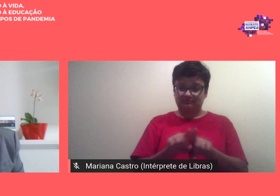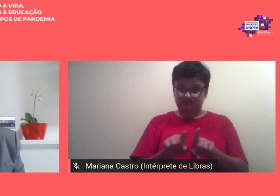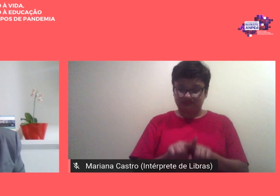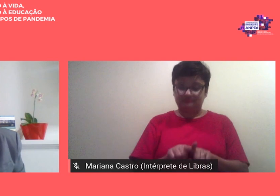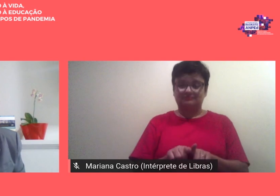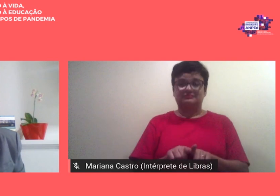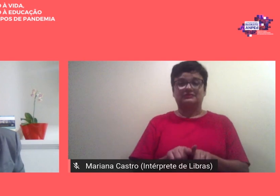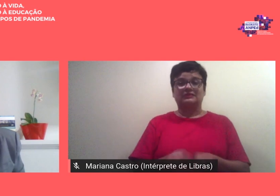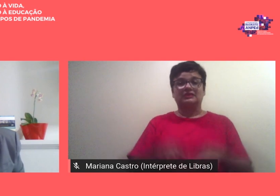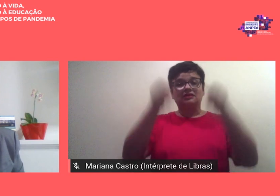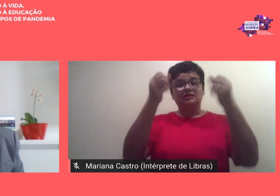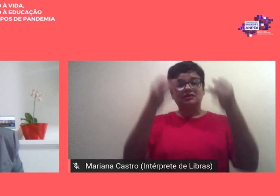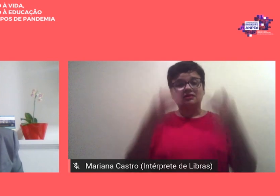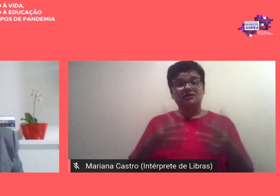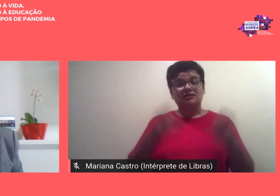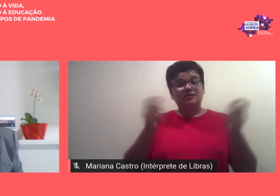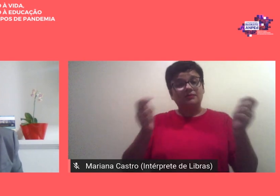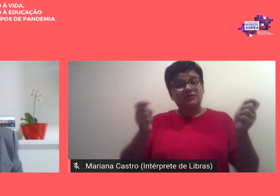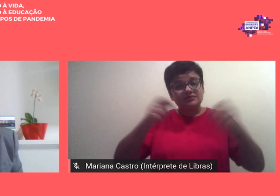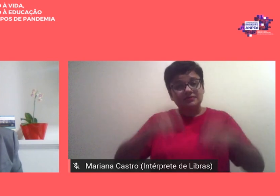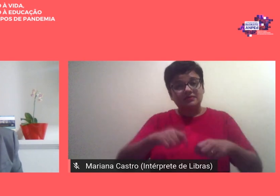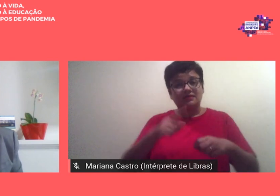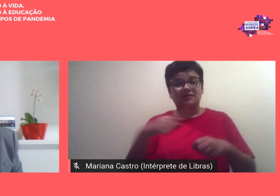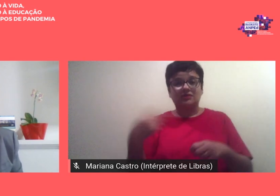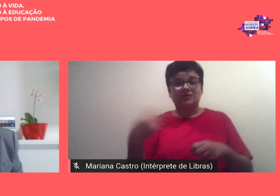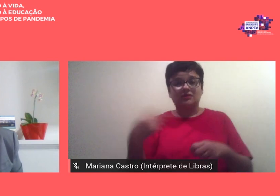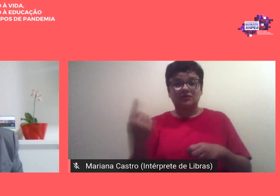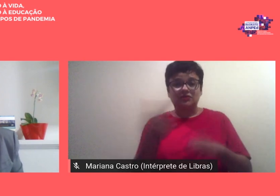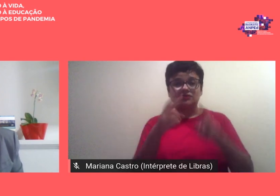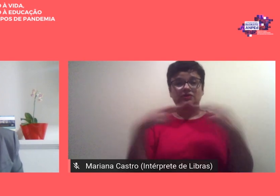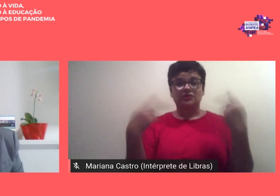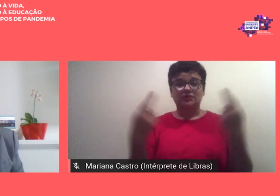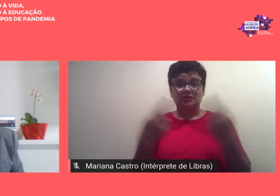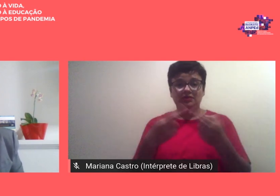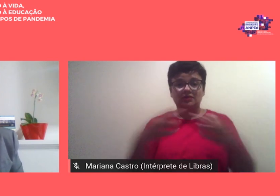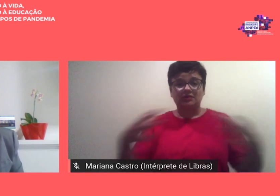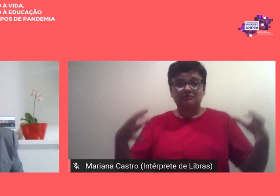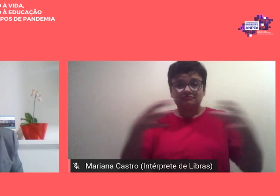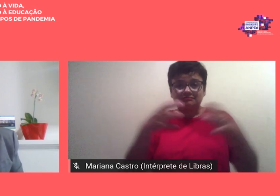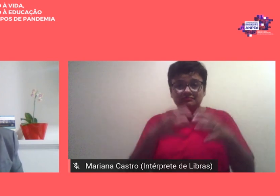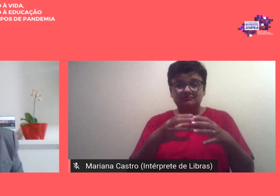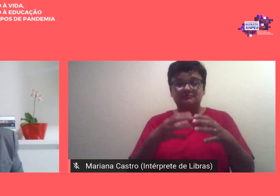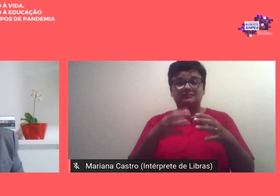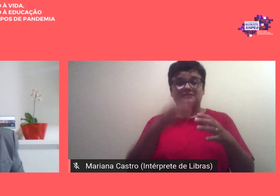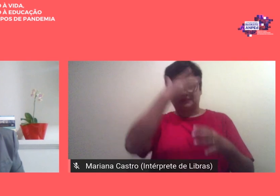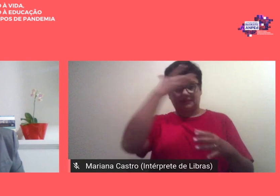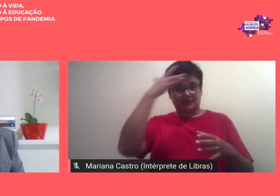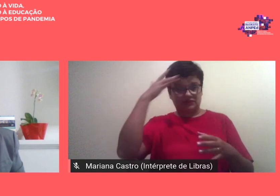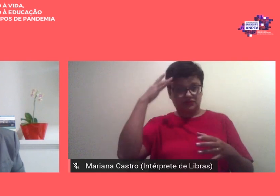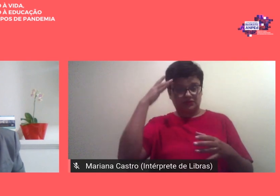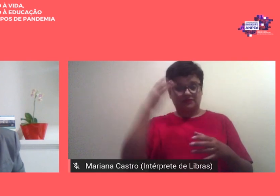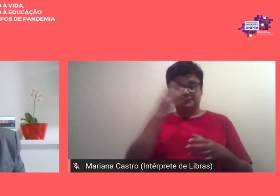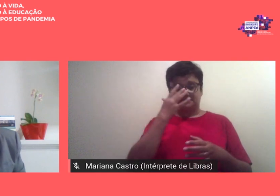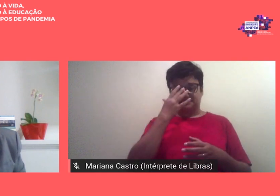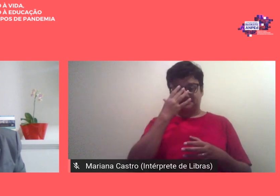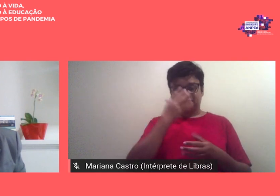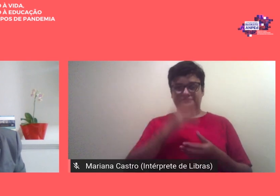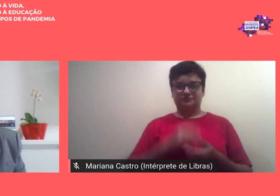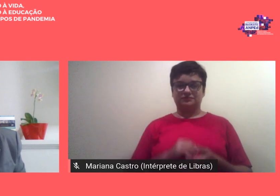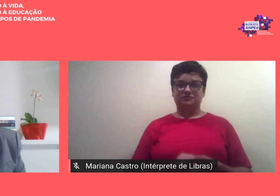da possibilidade de reunir pessoas também neste modelo e